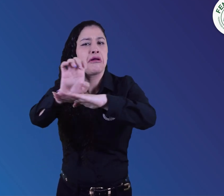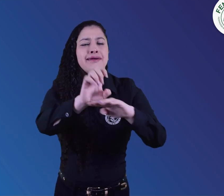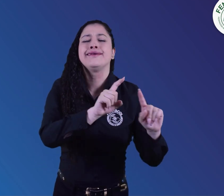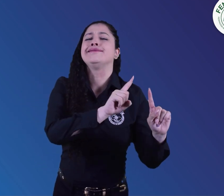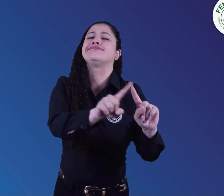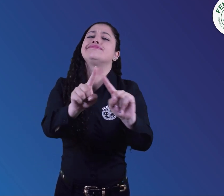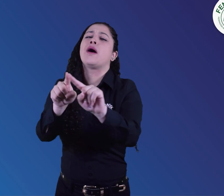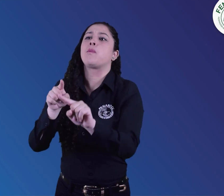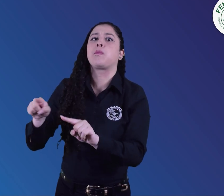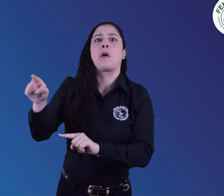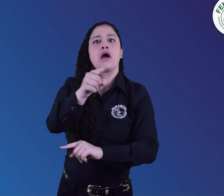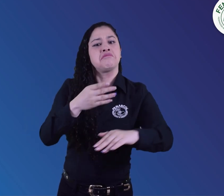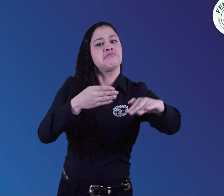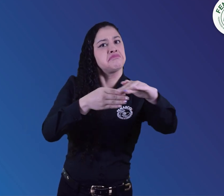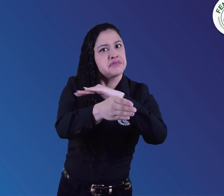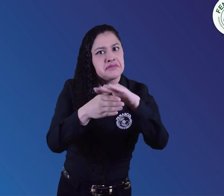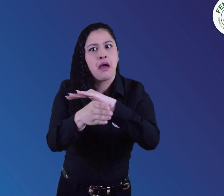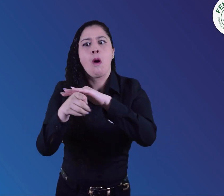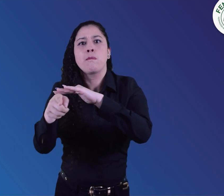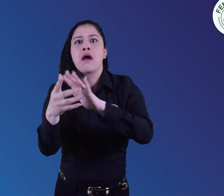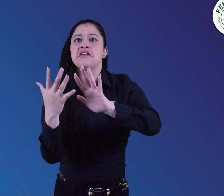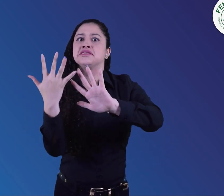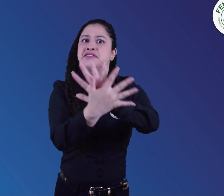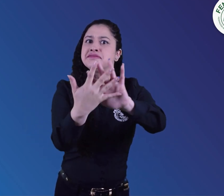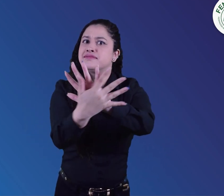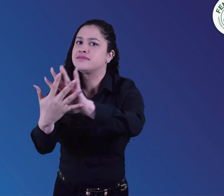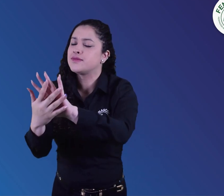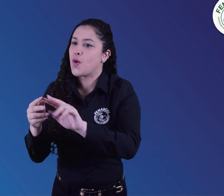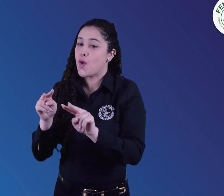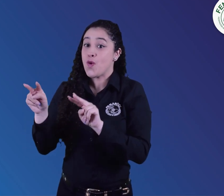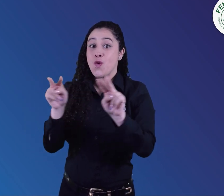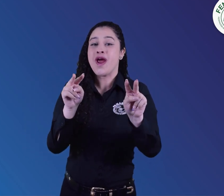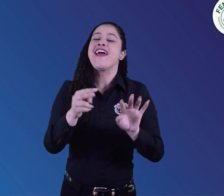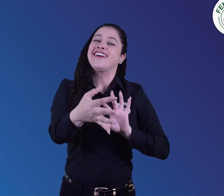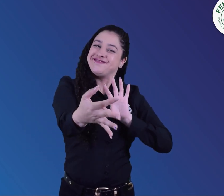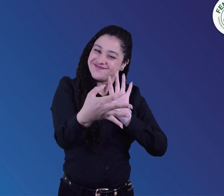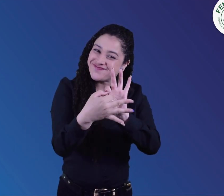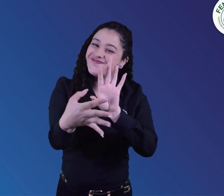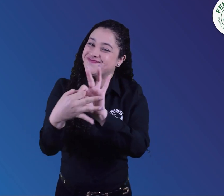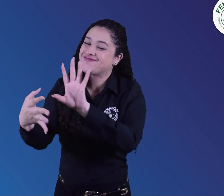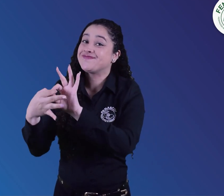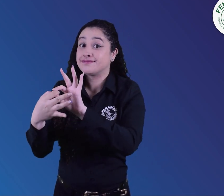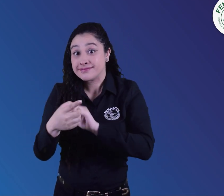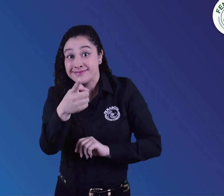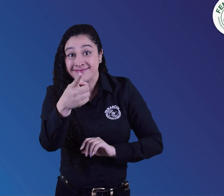para que los espacios sean accesibles a través de la lengua de señas colombiana. ¿Y tú, te unes?